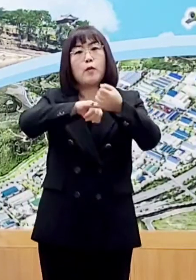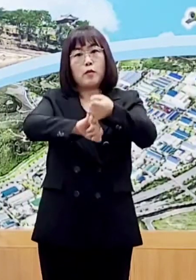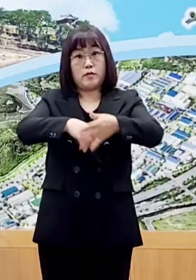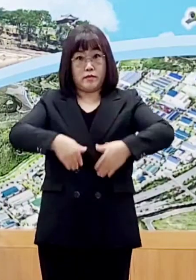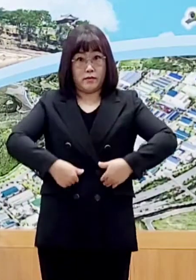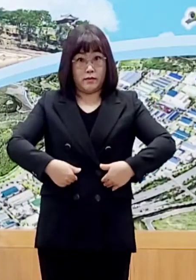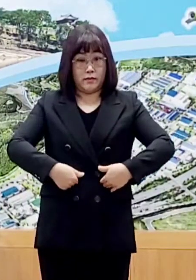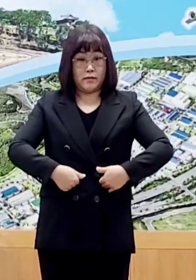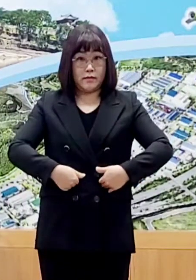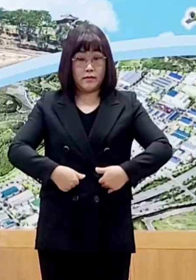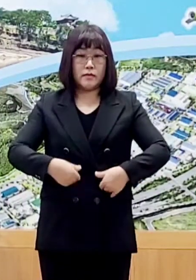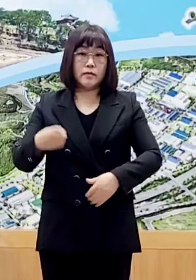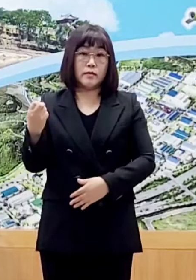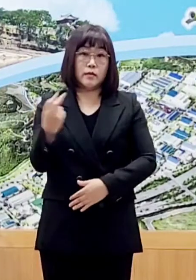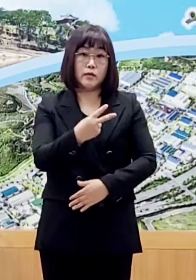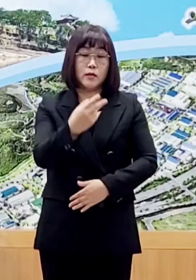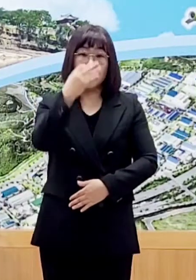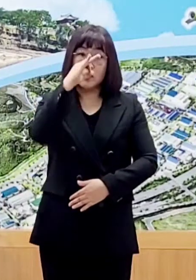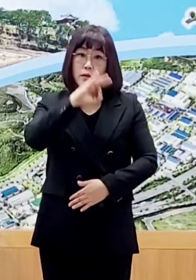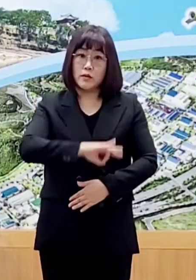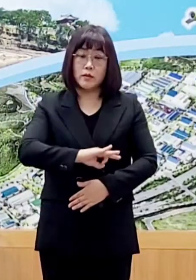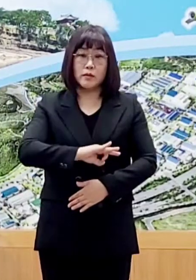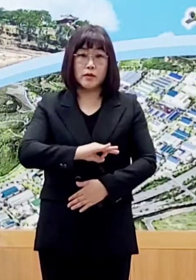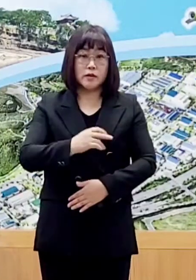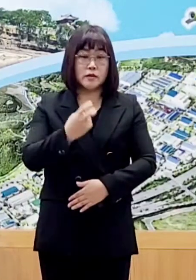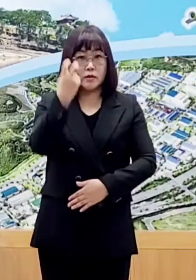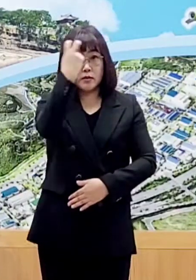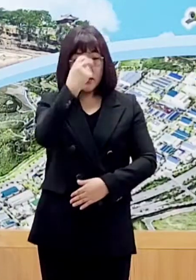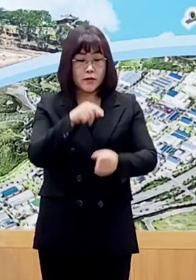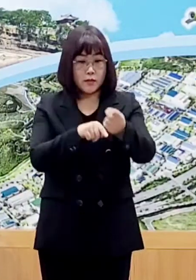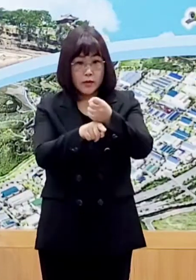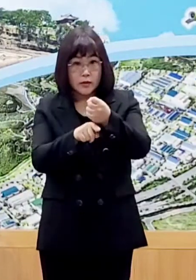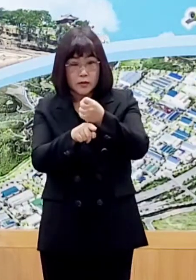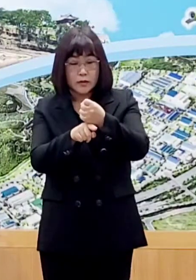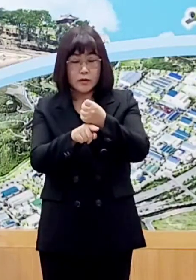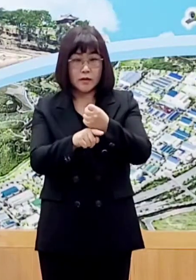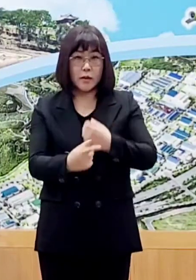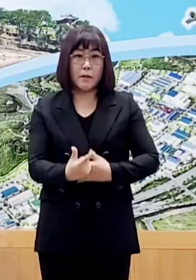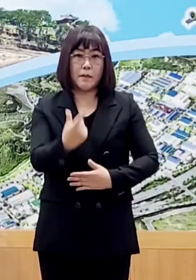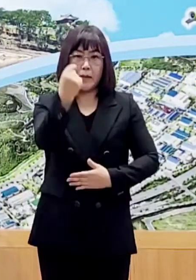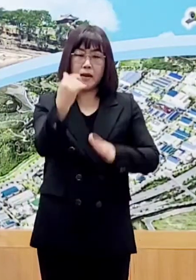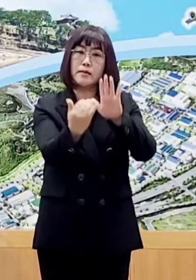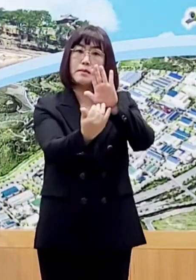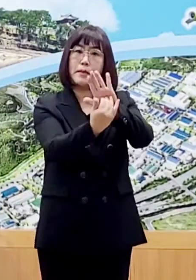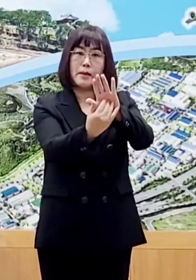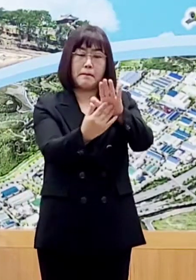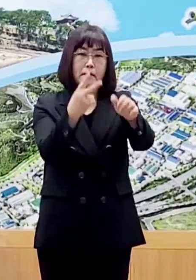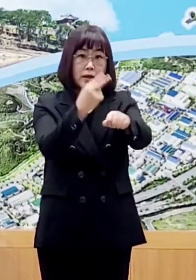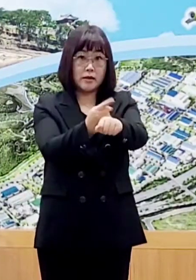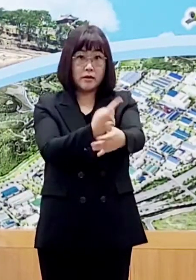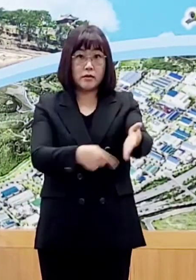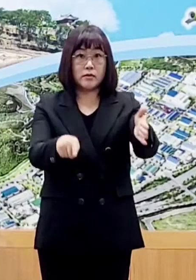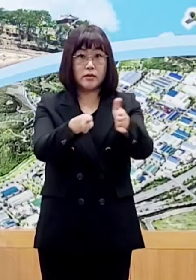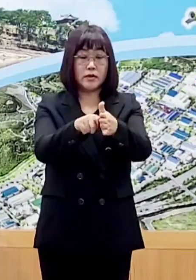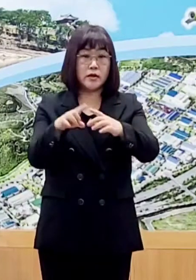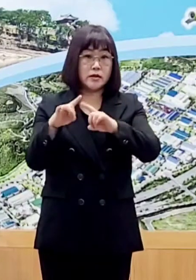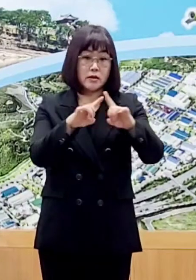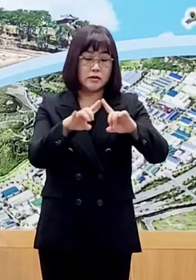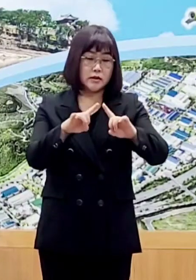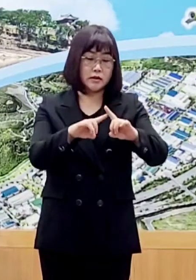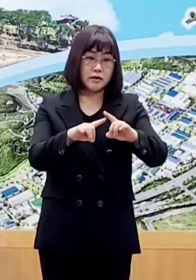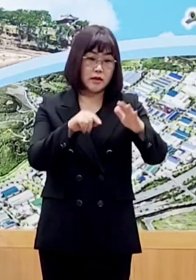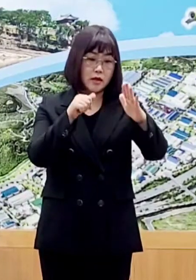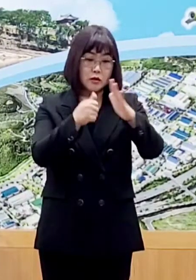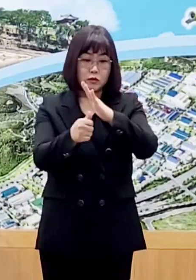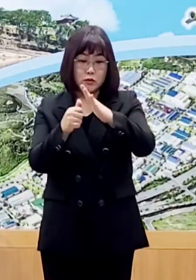또한 효과적인 역학조사 및 신속한 전파 차단을 위하여 전자출입명부,